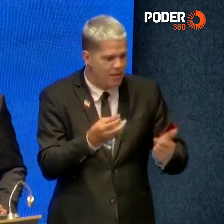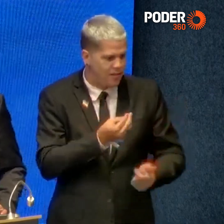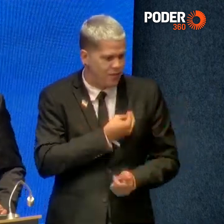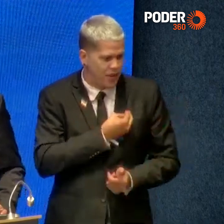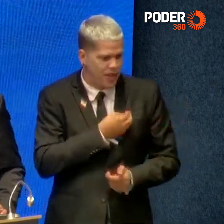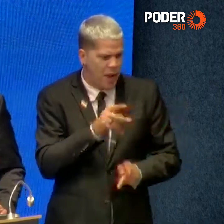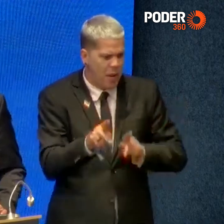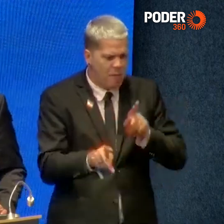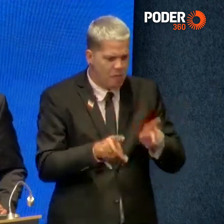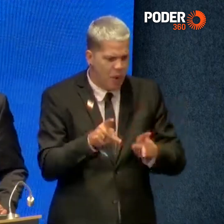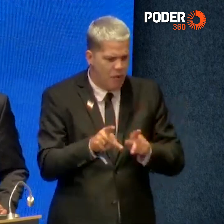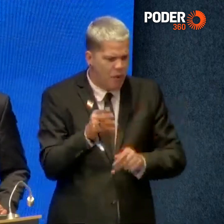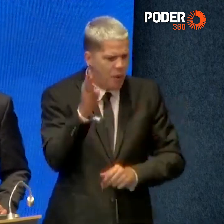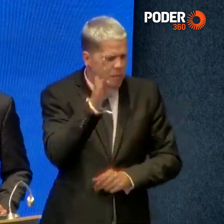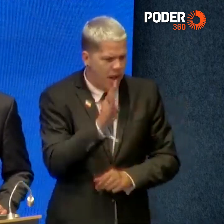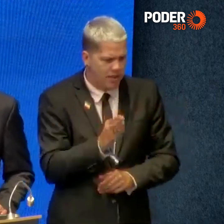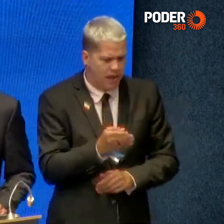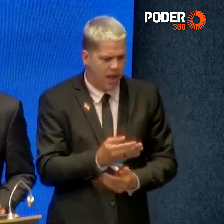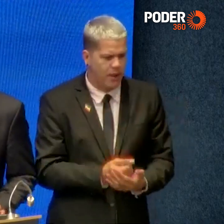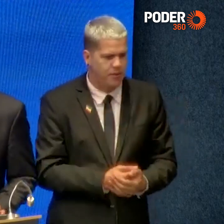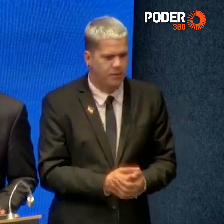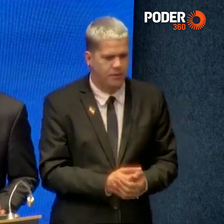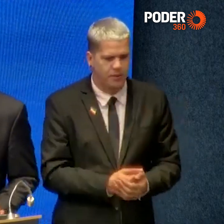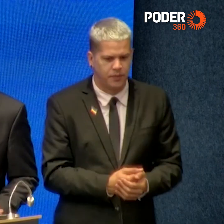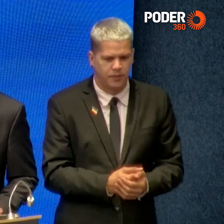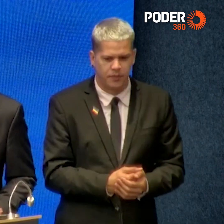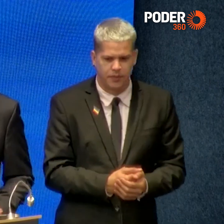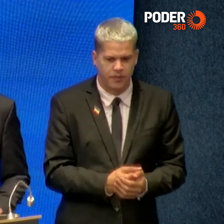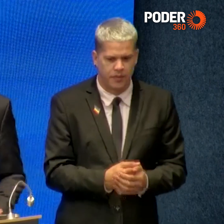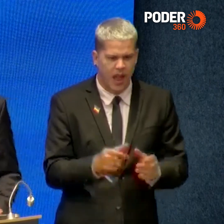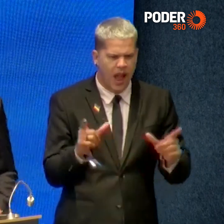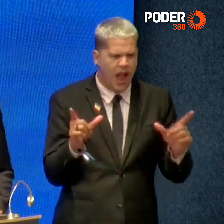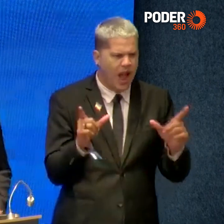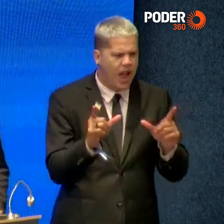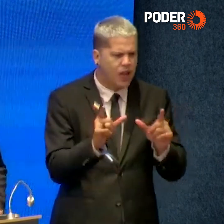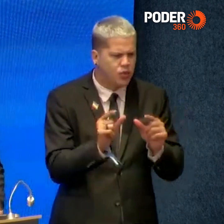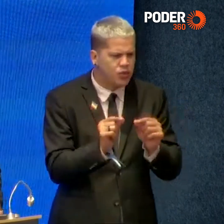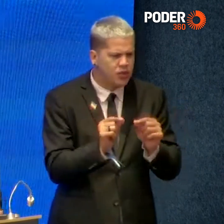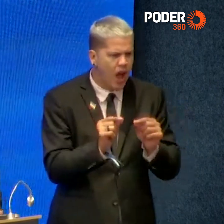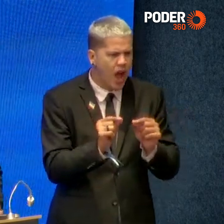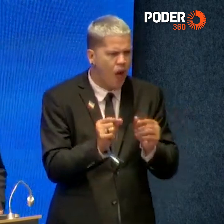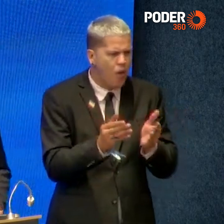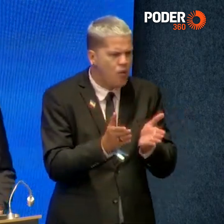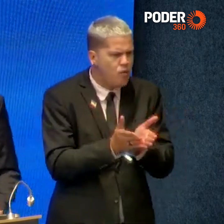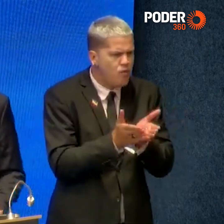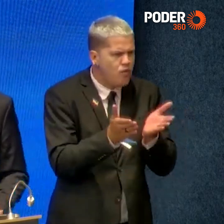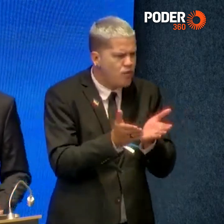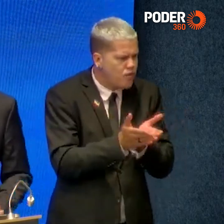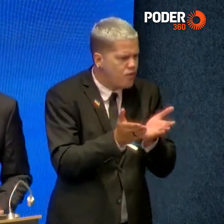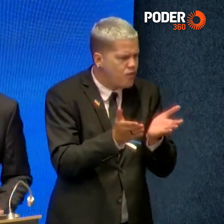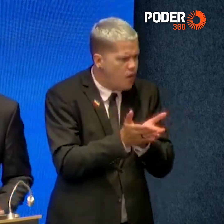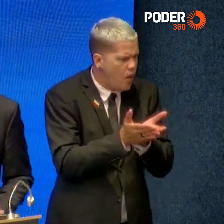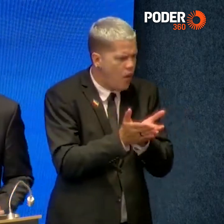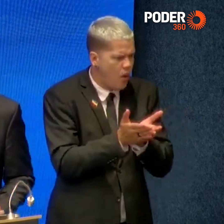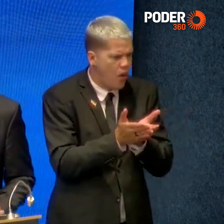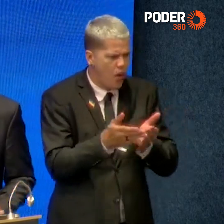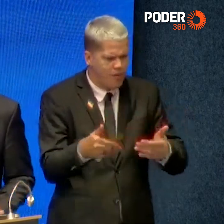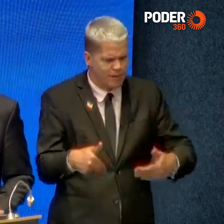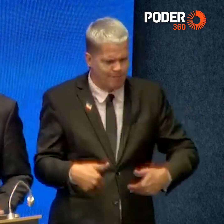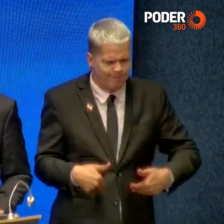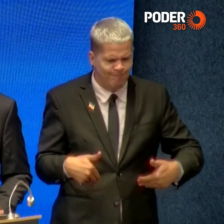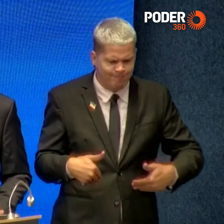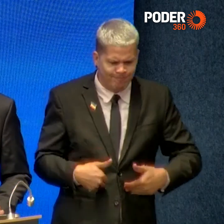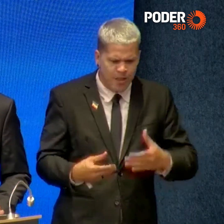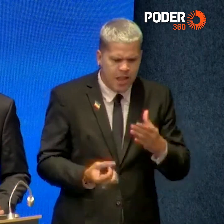brasileiro. na redução das desigualdades, na criação de